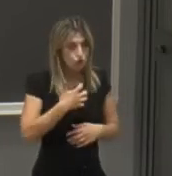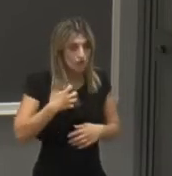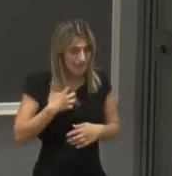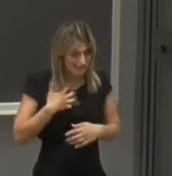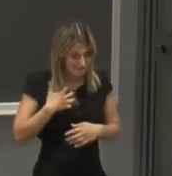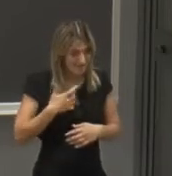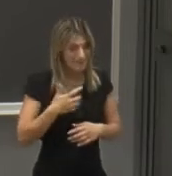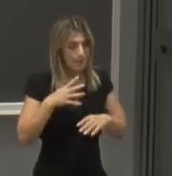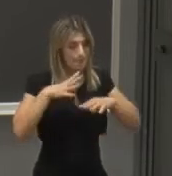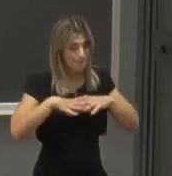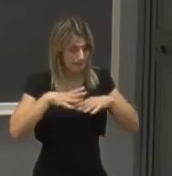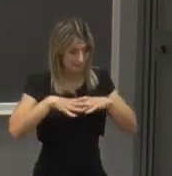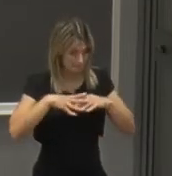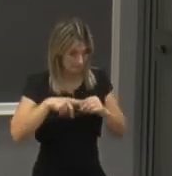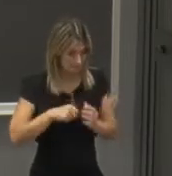e Matematica